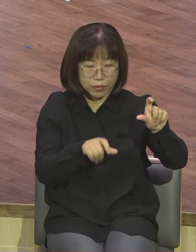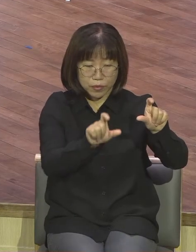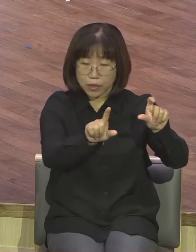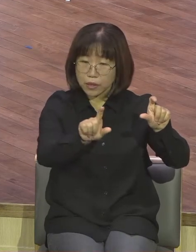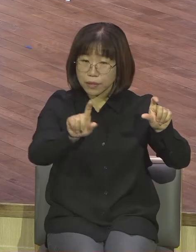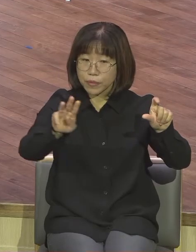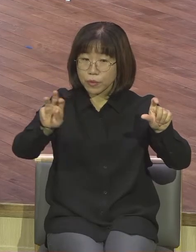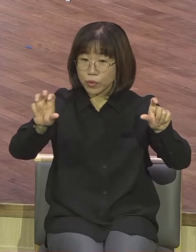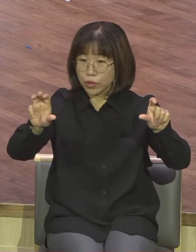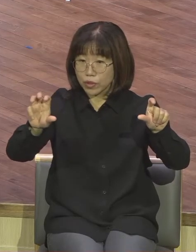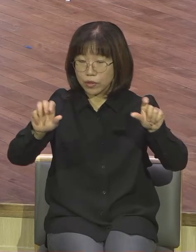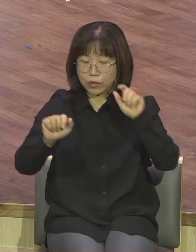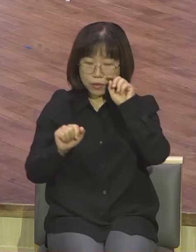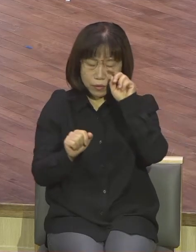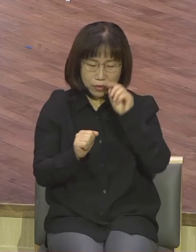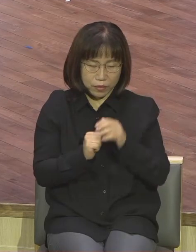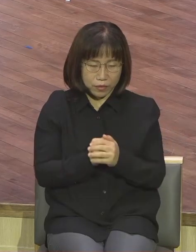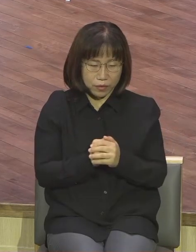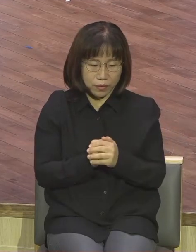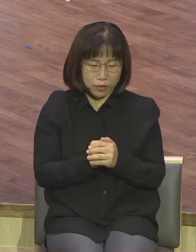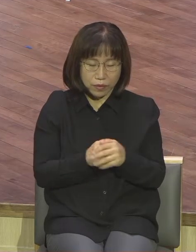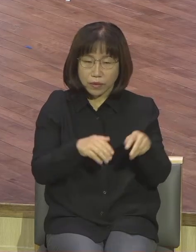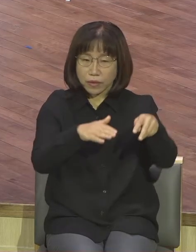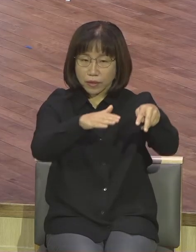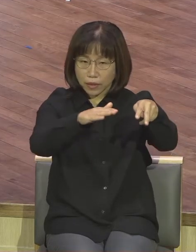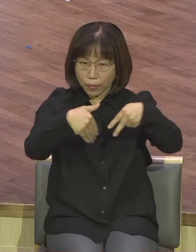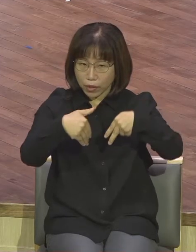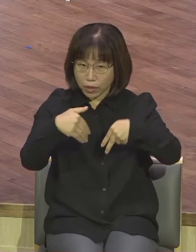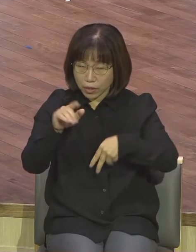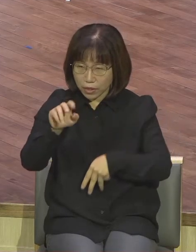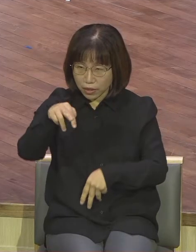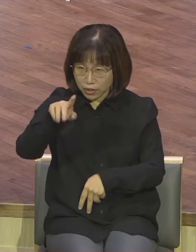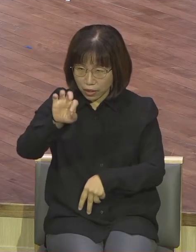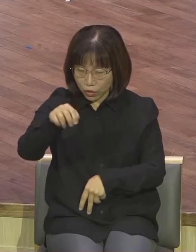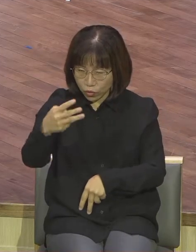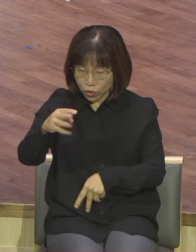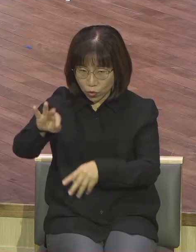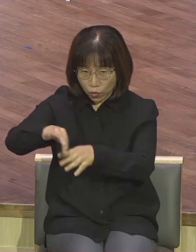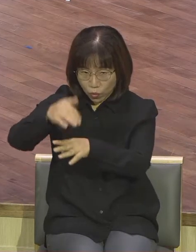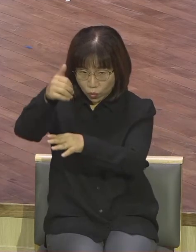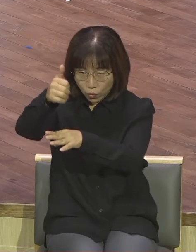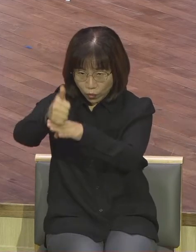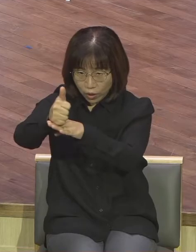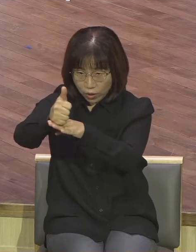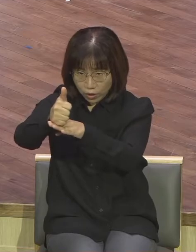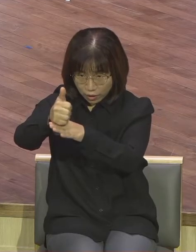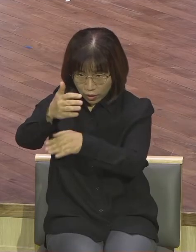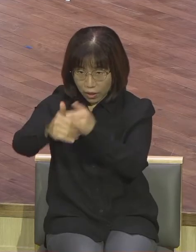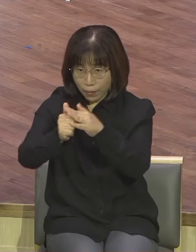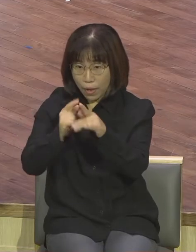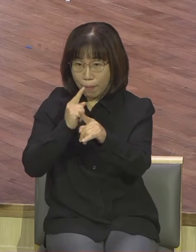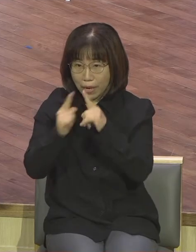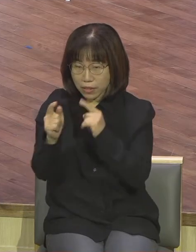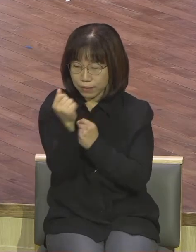사무엘은 사울 왕이 하나님의 말씀에 불순종하는